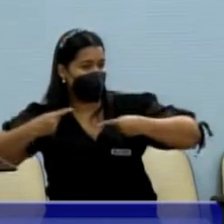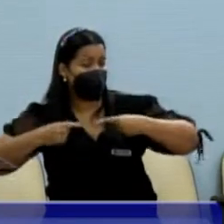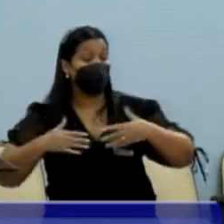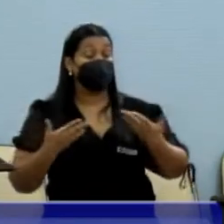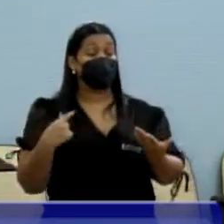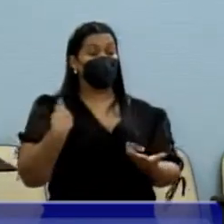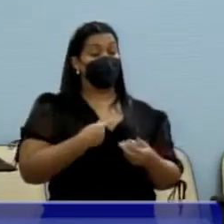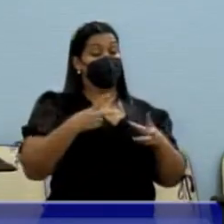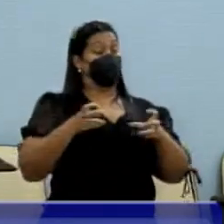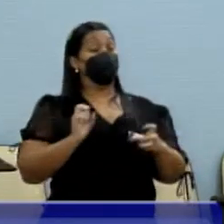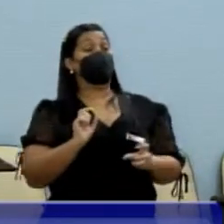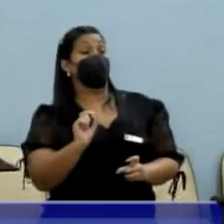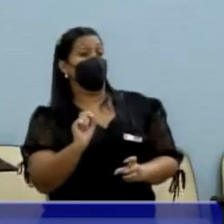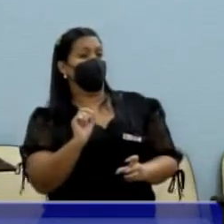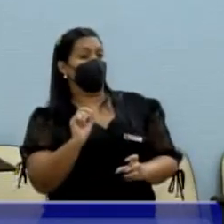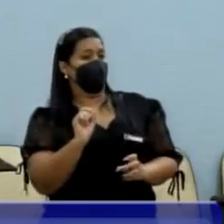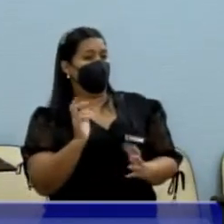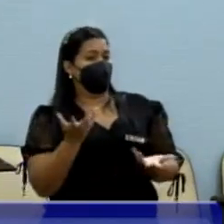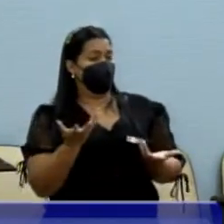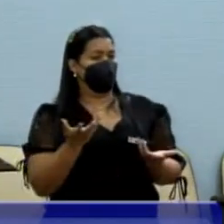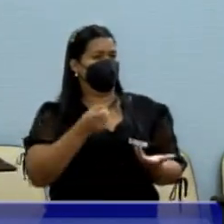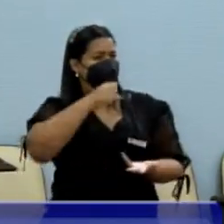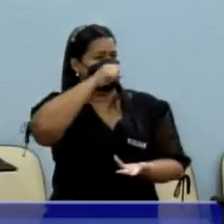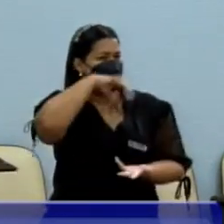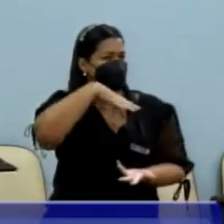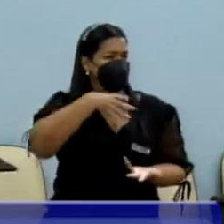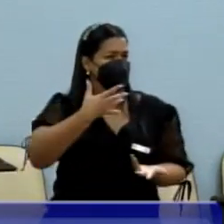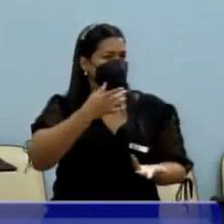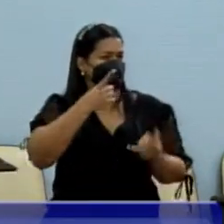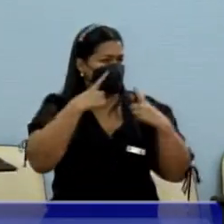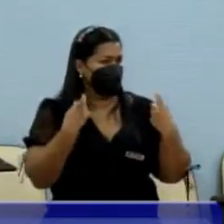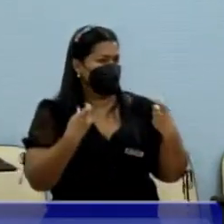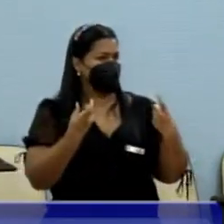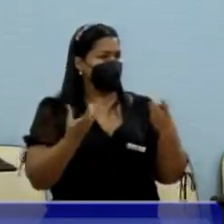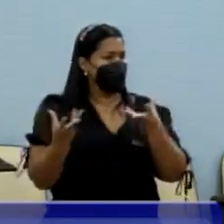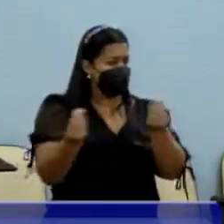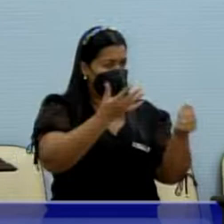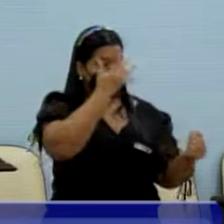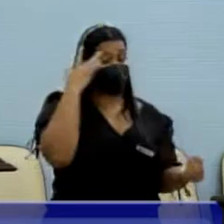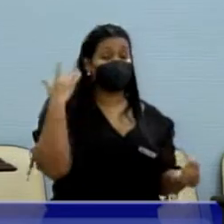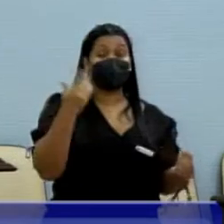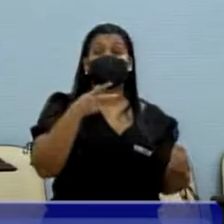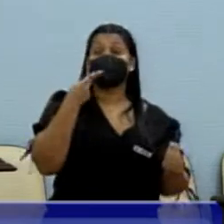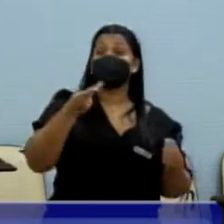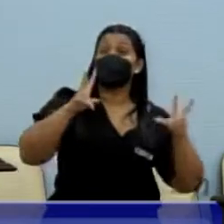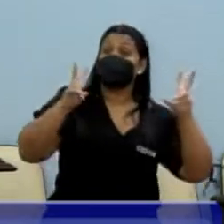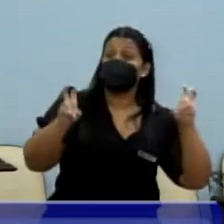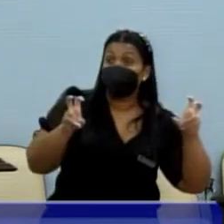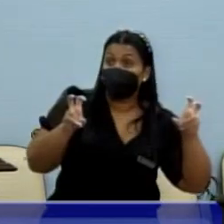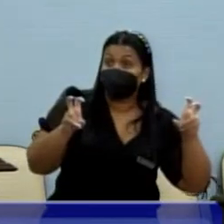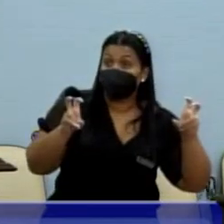a gente percebe a violência em que muita gente trata a questão.